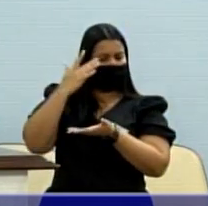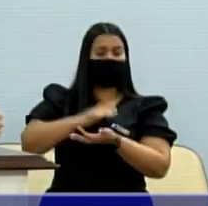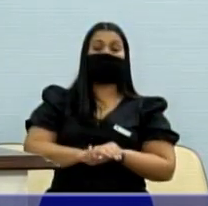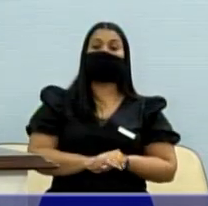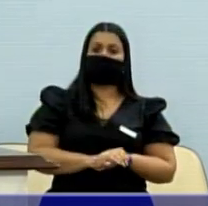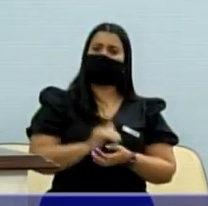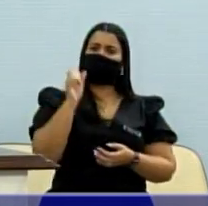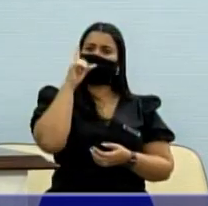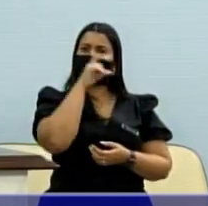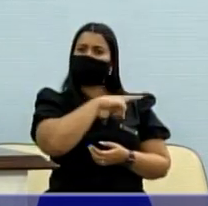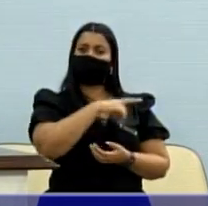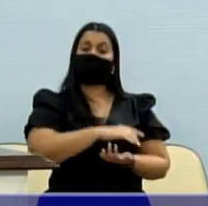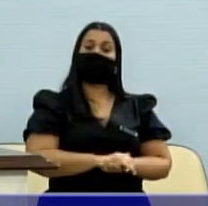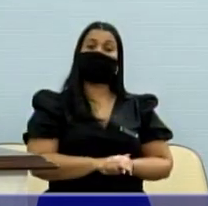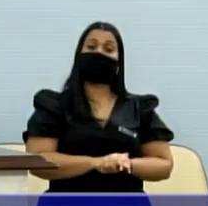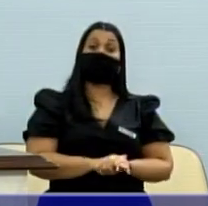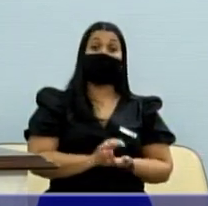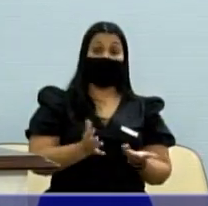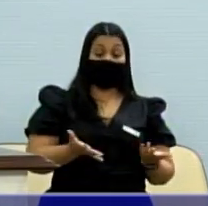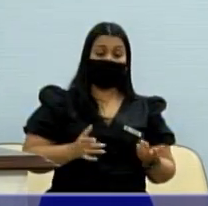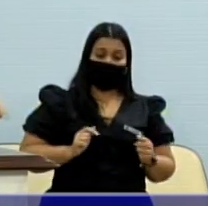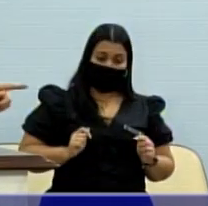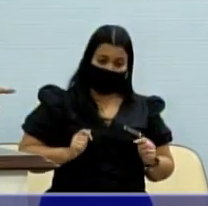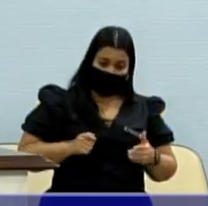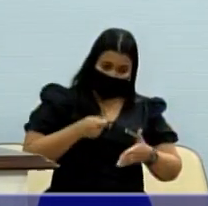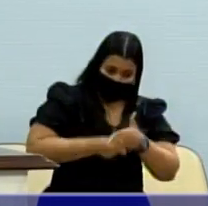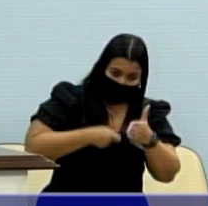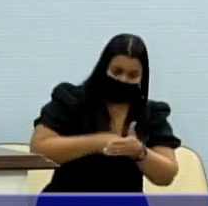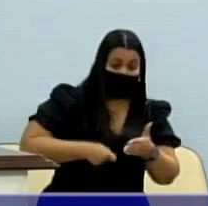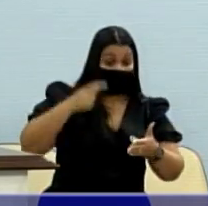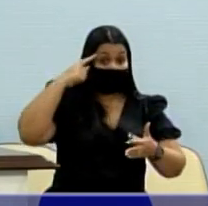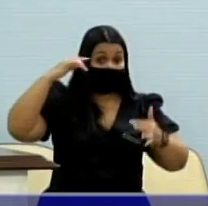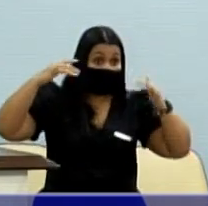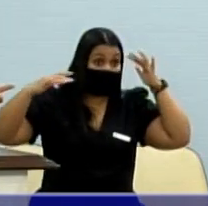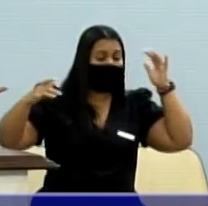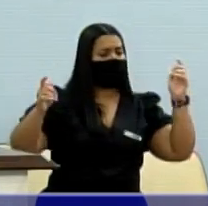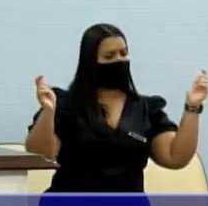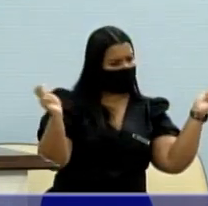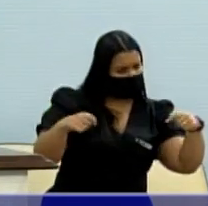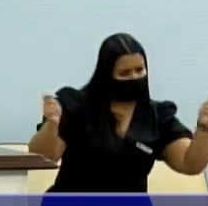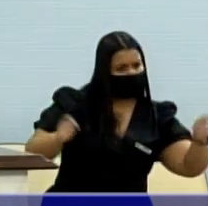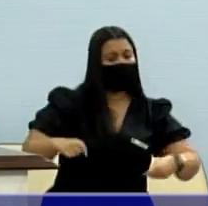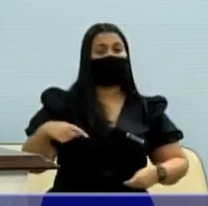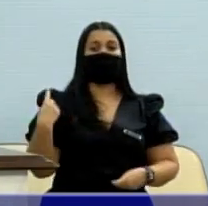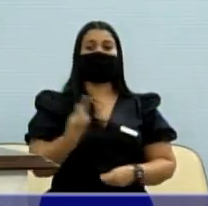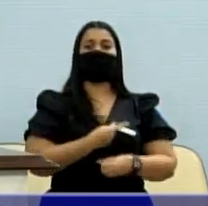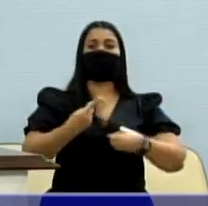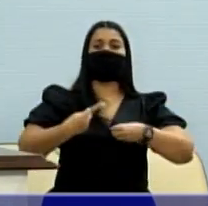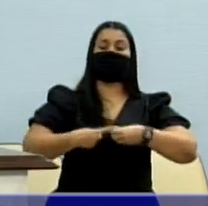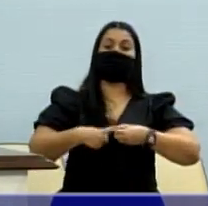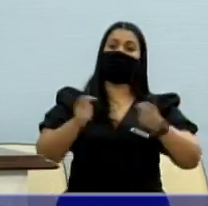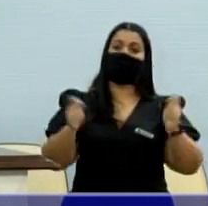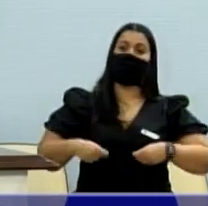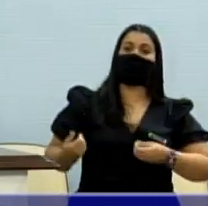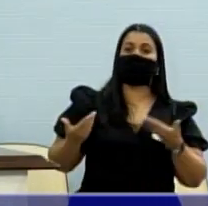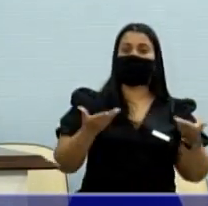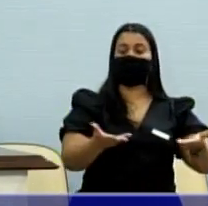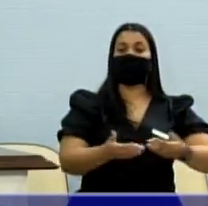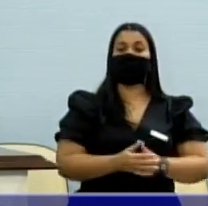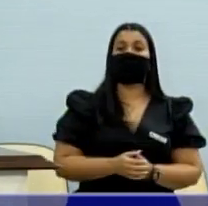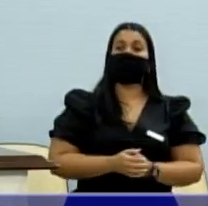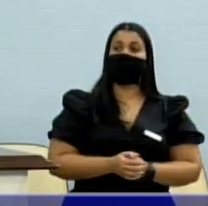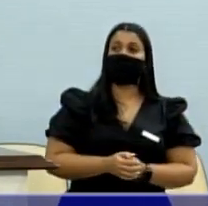das dificuldades que enfrentam, dos sonhos que têm e das possibilidades que a nossa cidade pode oferecer.